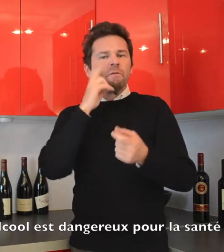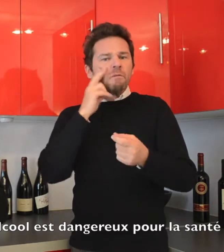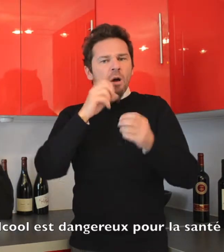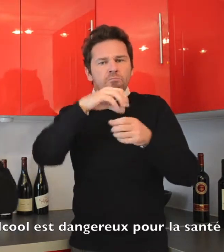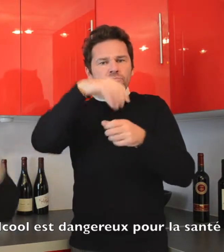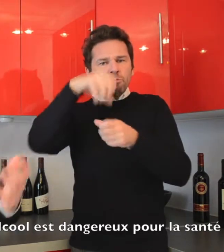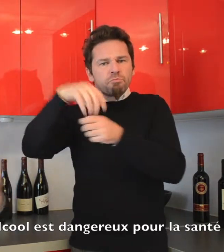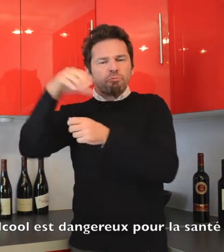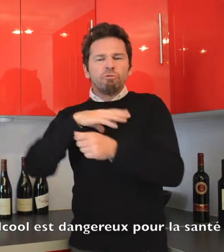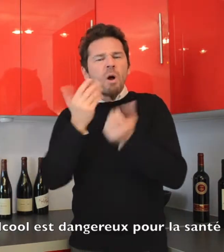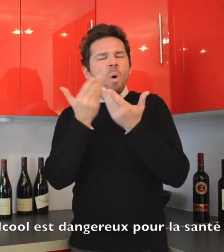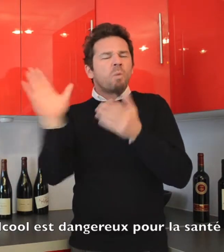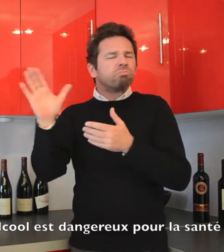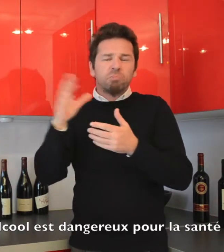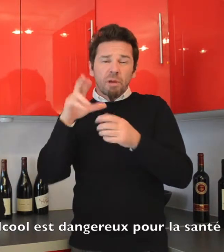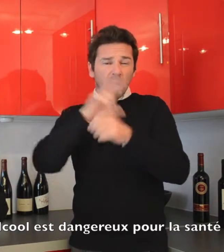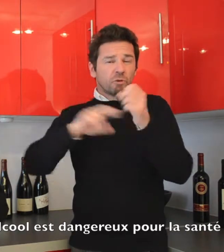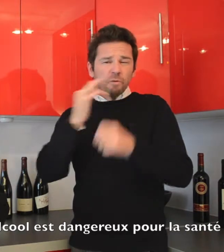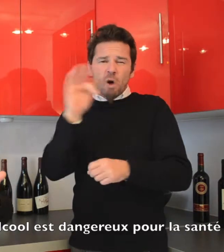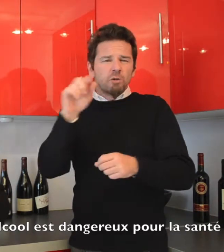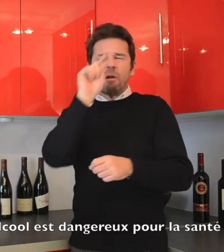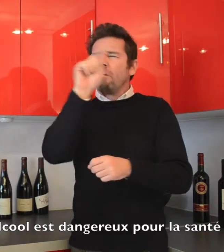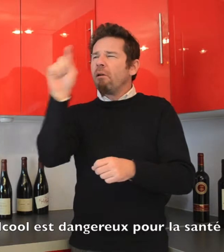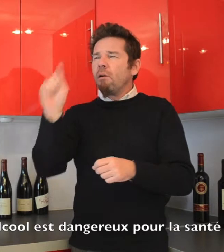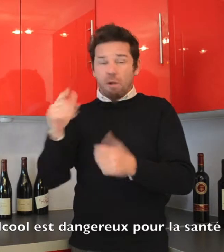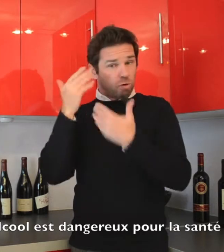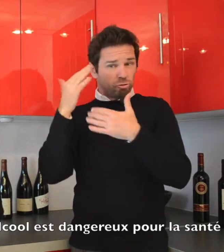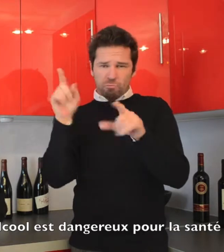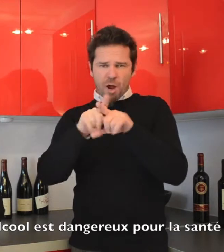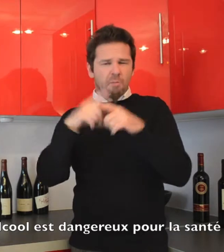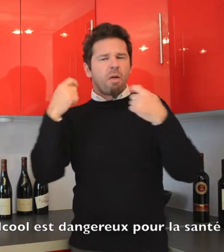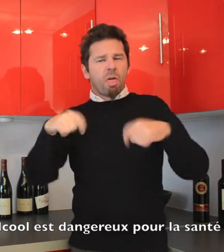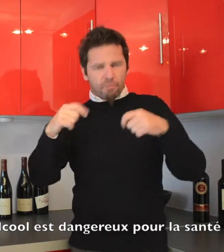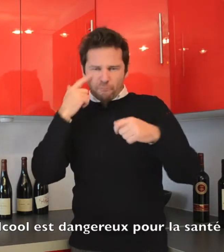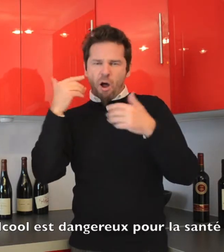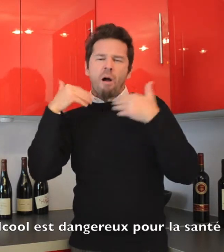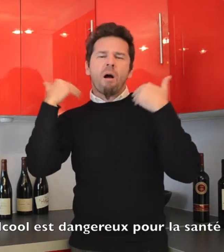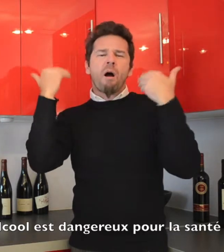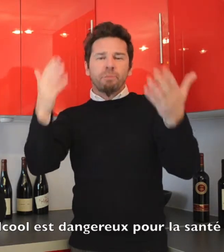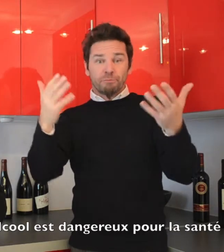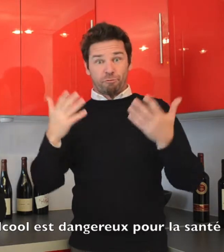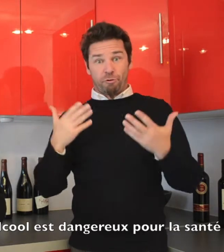en fait dans plein de régions en France et à l'étranger. Mais ça on verra plus tard. Aujourd'hui c'est champagne.